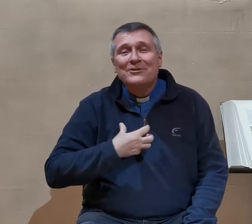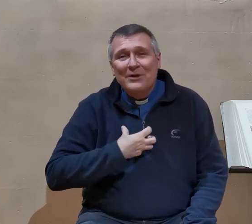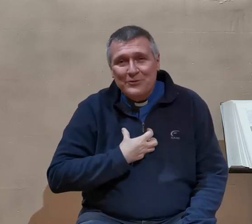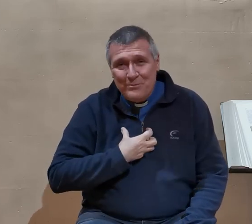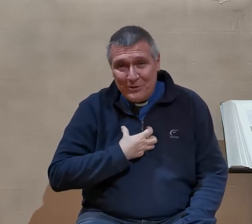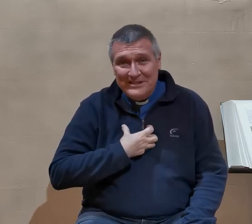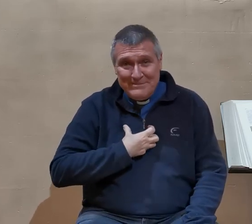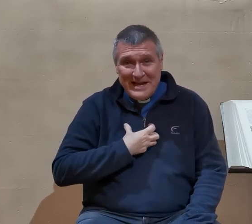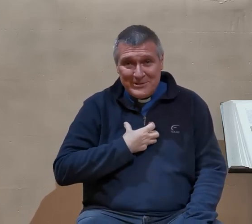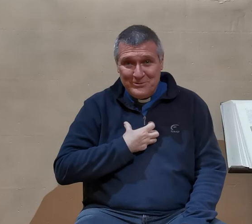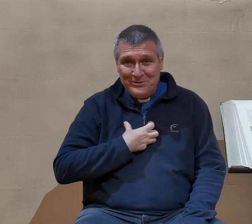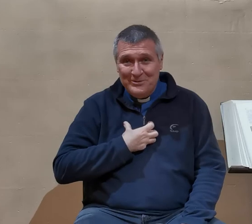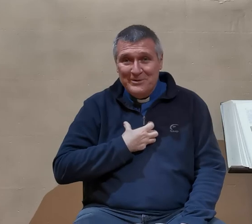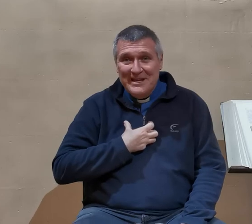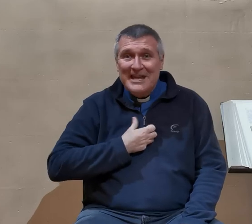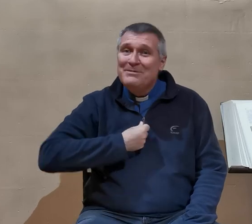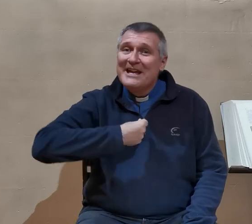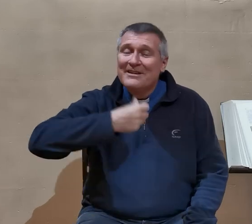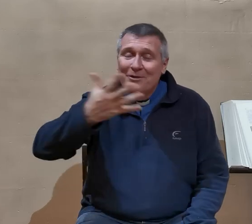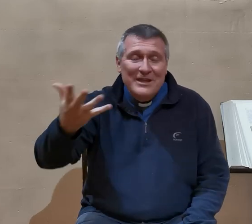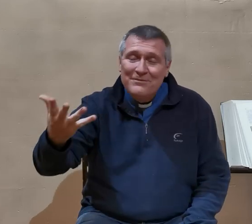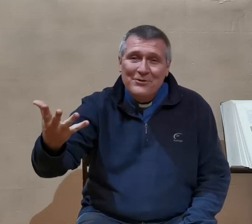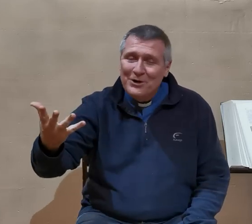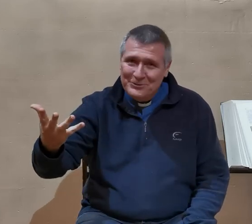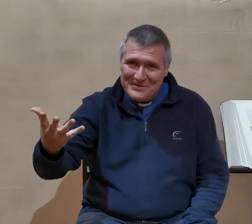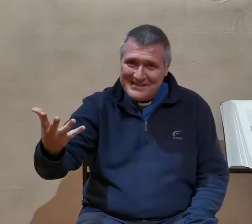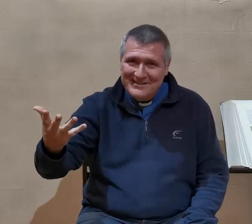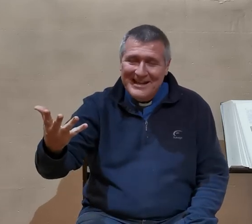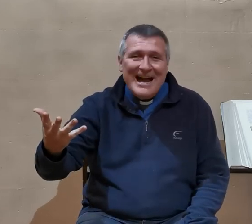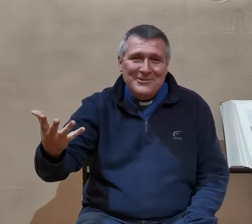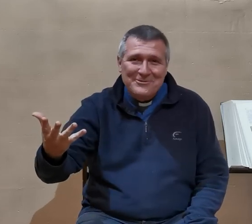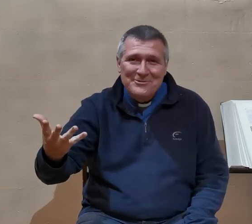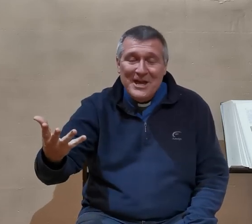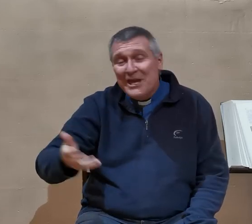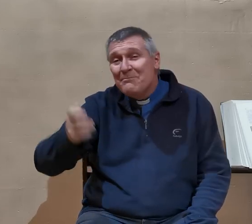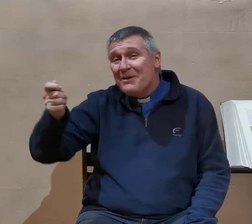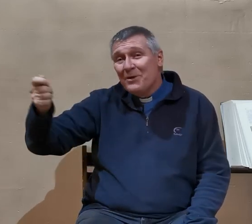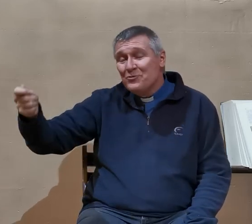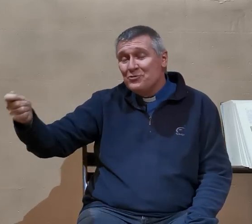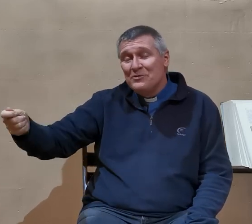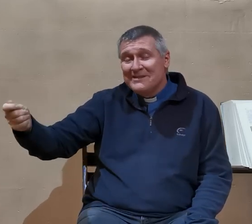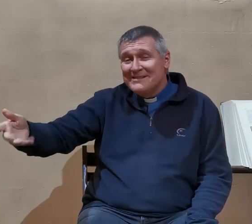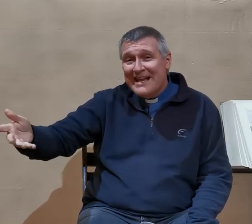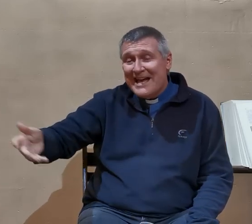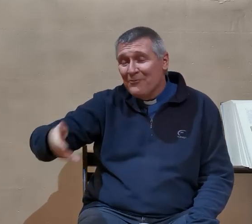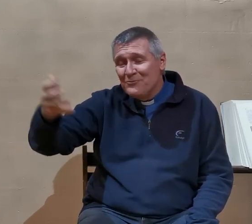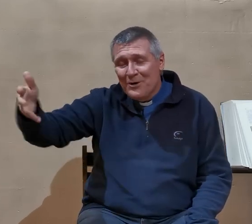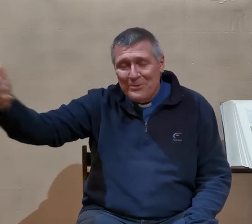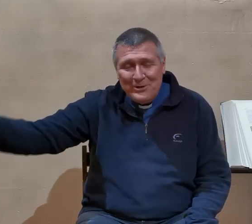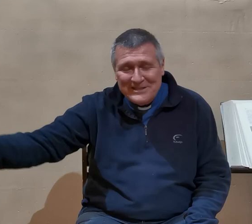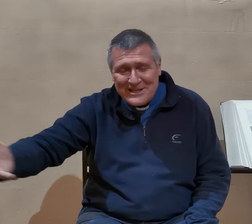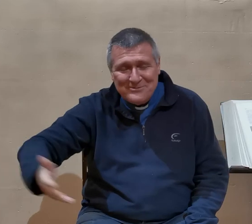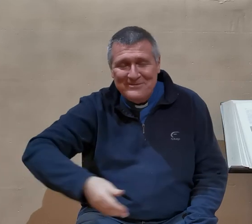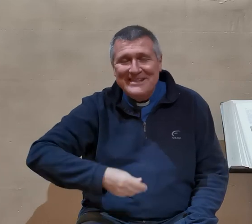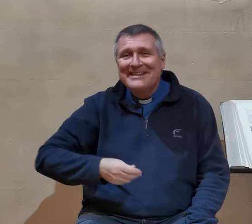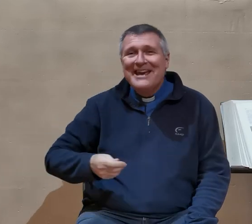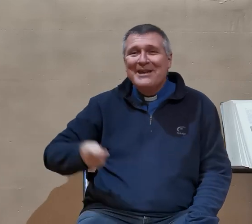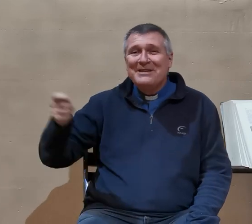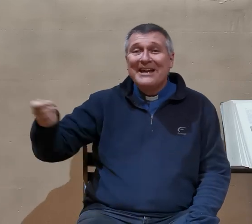si toi tu portes l'image de Dieu, et bien il faut rendre ça à Dieu. Et même Jules César, l'empereur qui a suivi, et bien